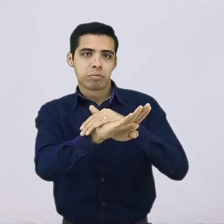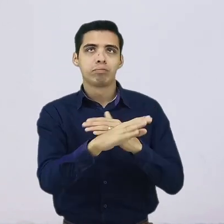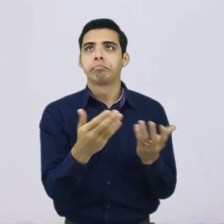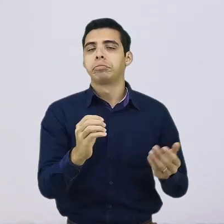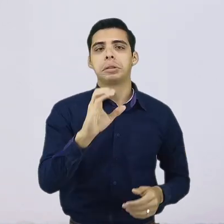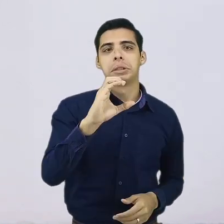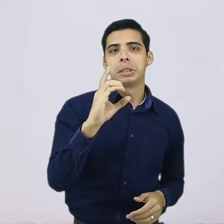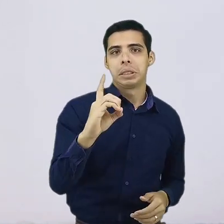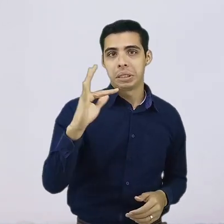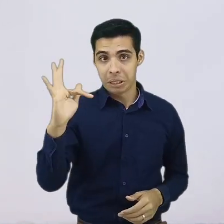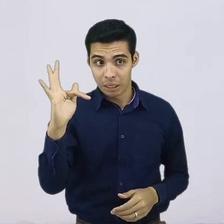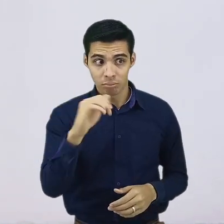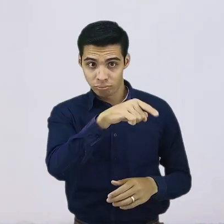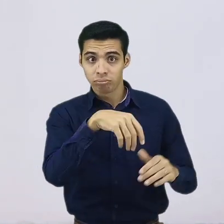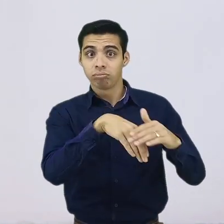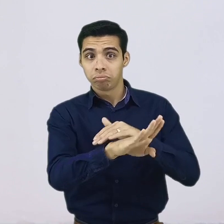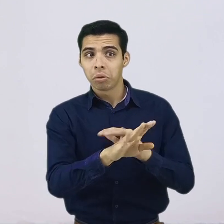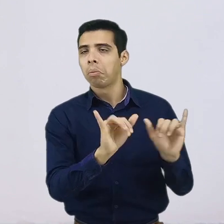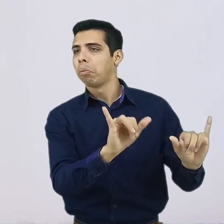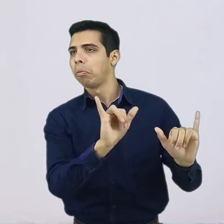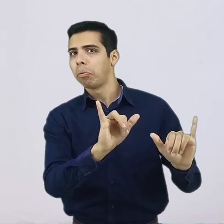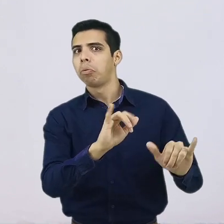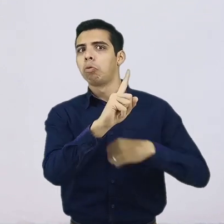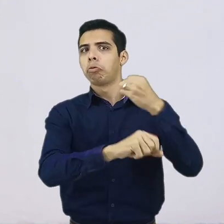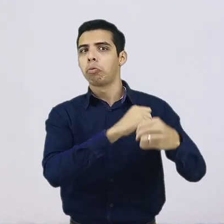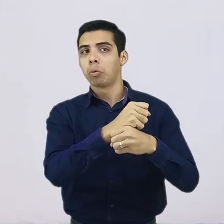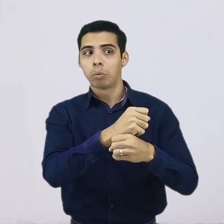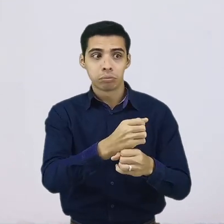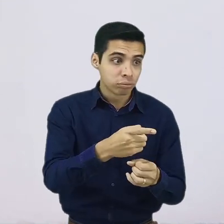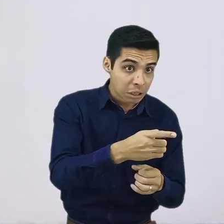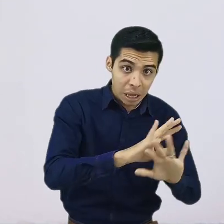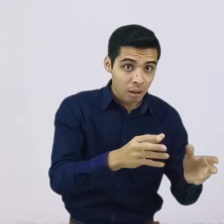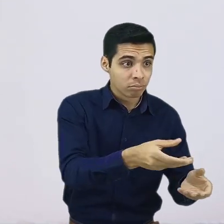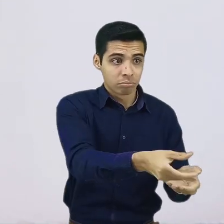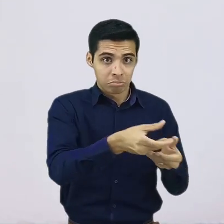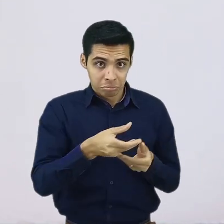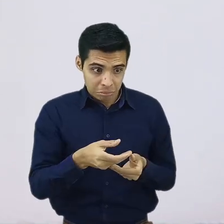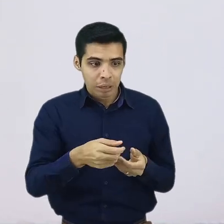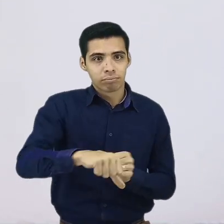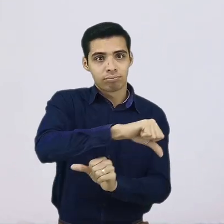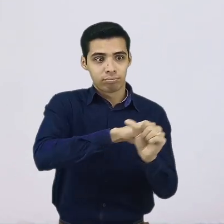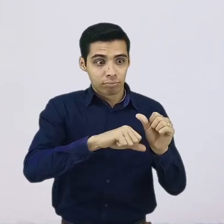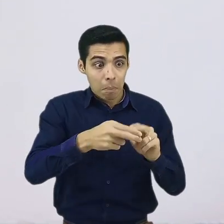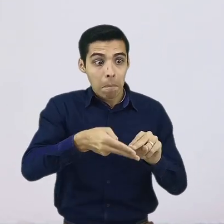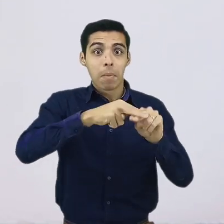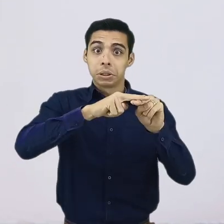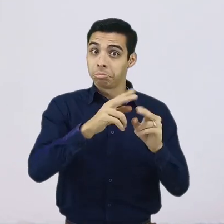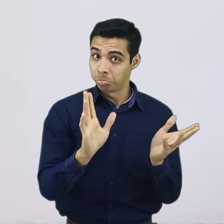te generan un poco de rendimiento a tu dinero. Hay que revisar con qué disponibilidad tendrías el dinero, ya que en caso de emergencia lo ideal es que lo